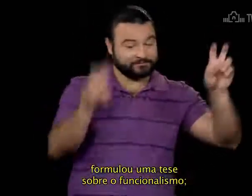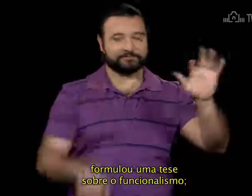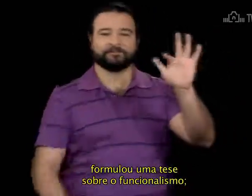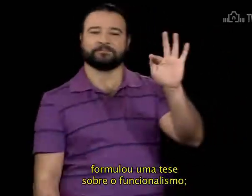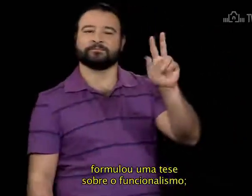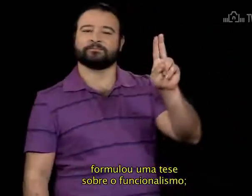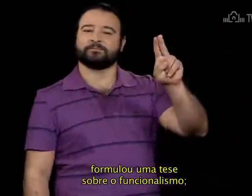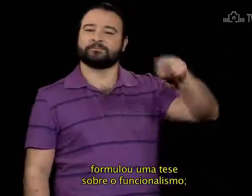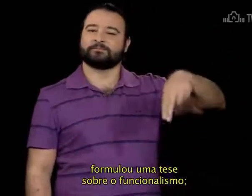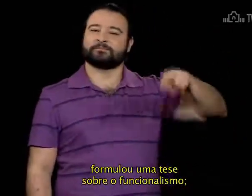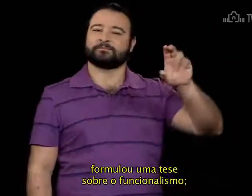o funcionalismo